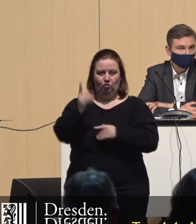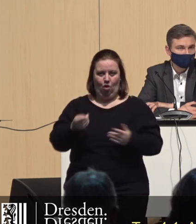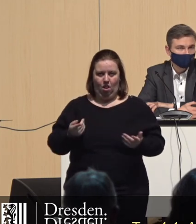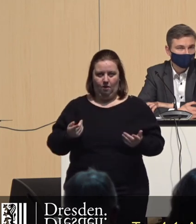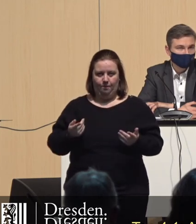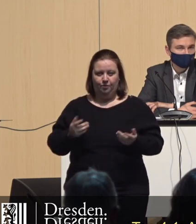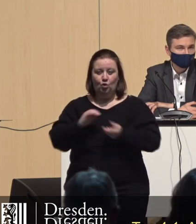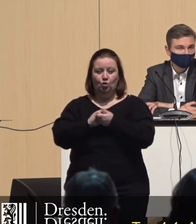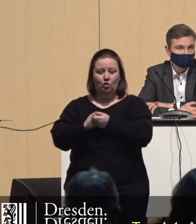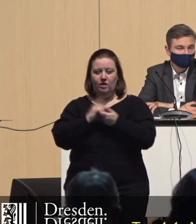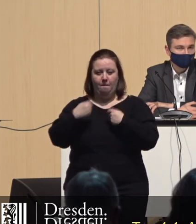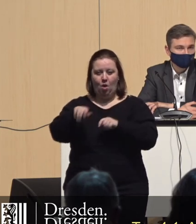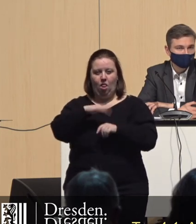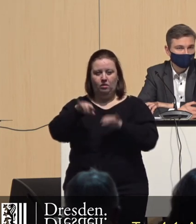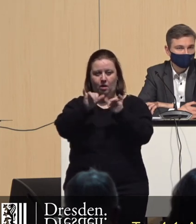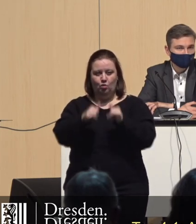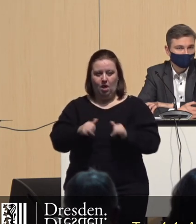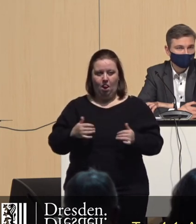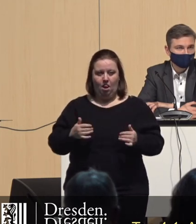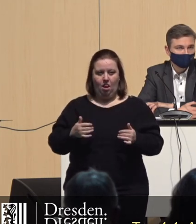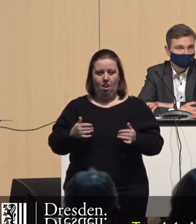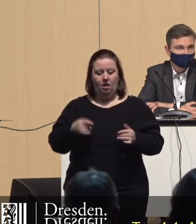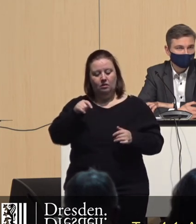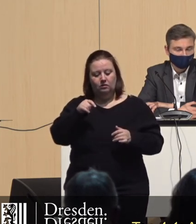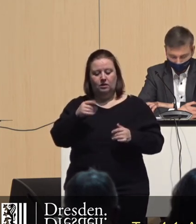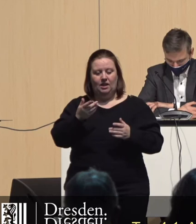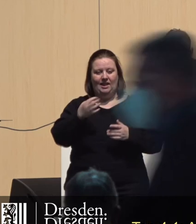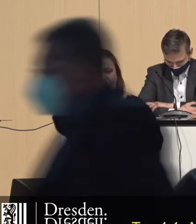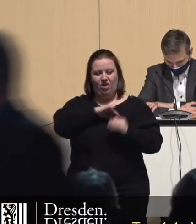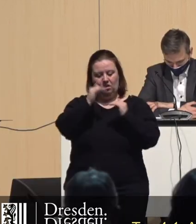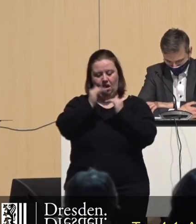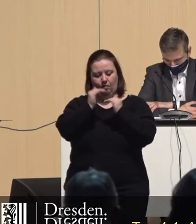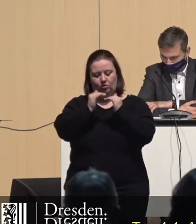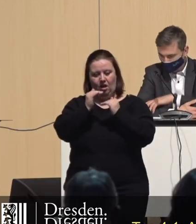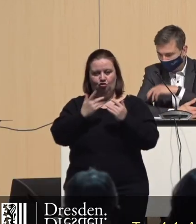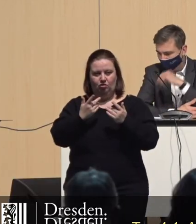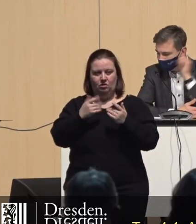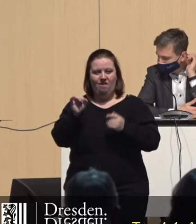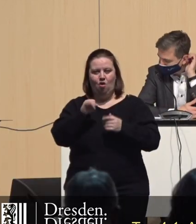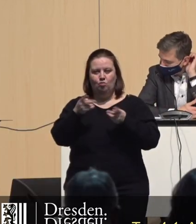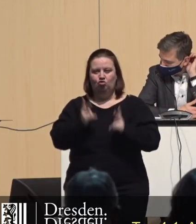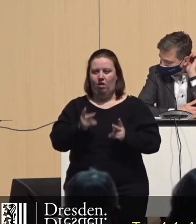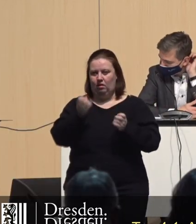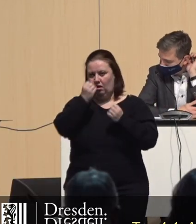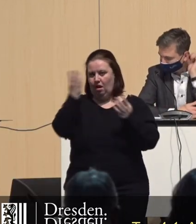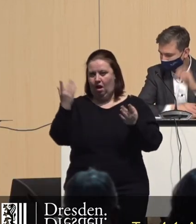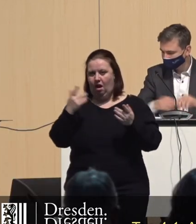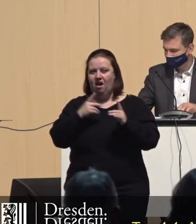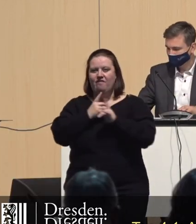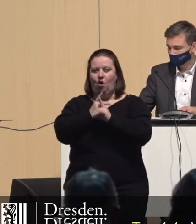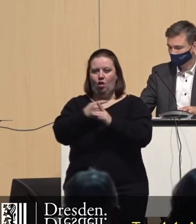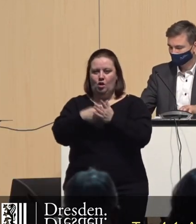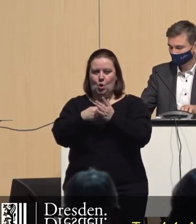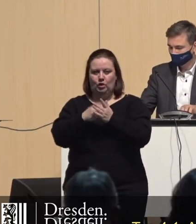Das kooperative Baulandmodell schöpft diesen Gewinn zu einem Teil ab, weil der Stadt natürlich Folgekosten